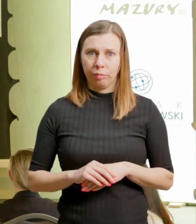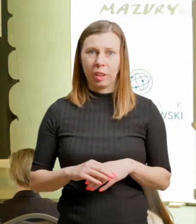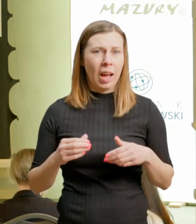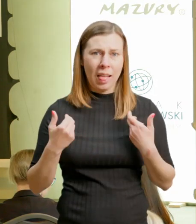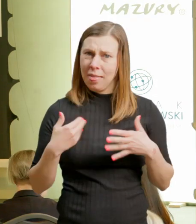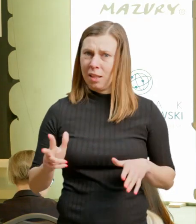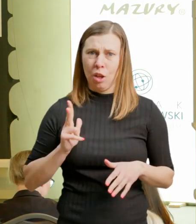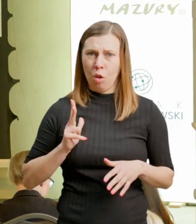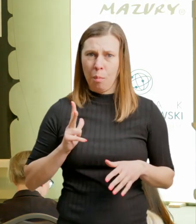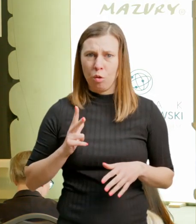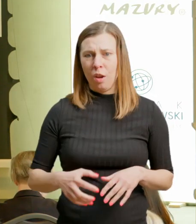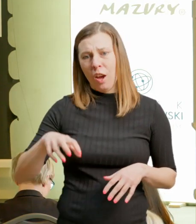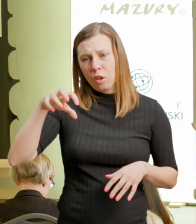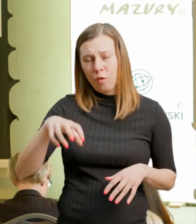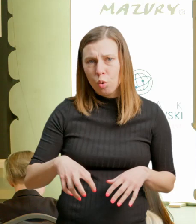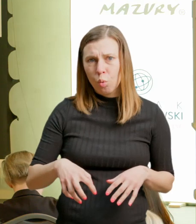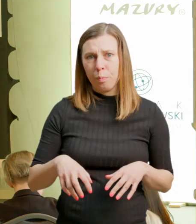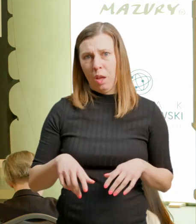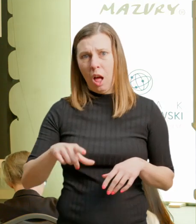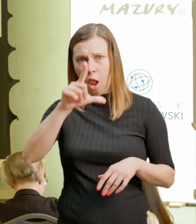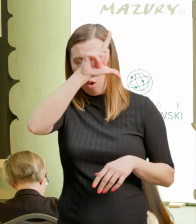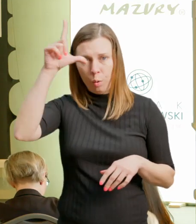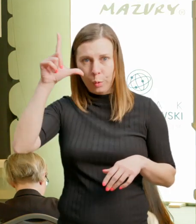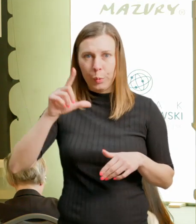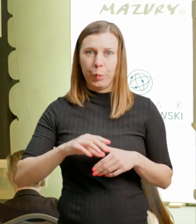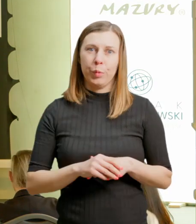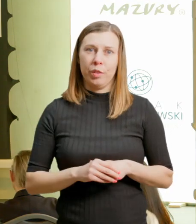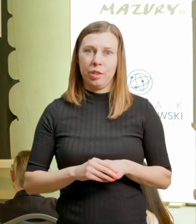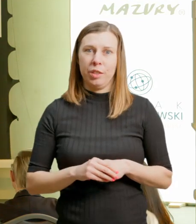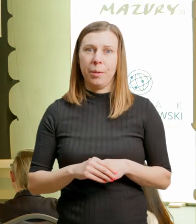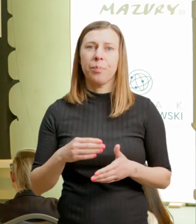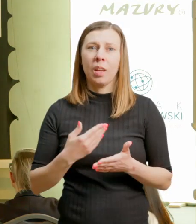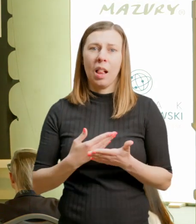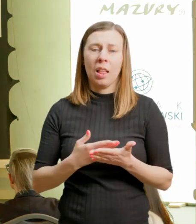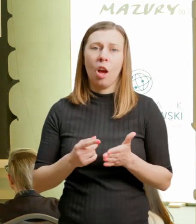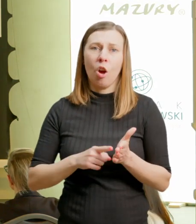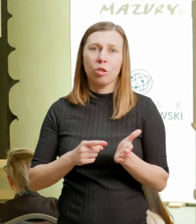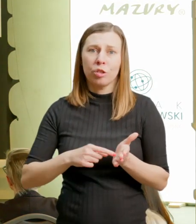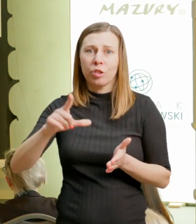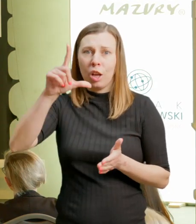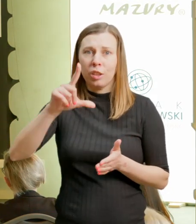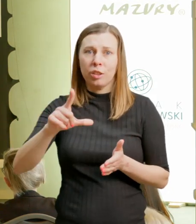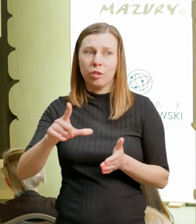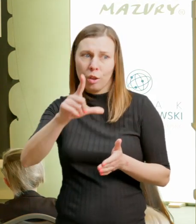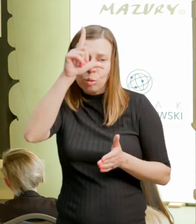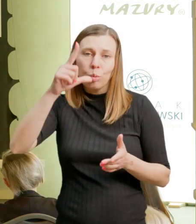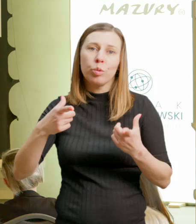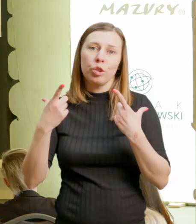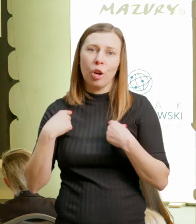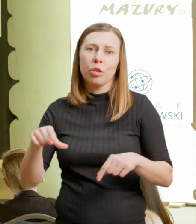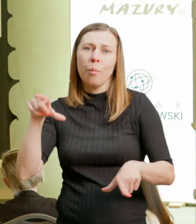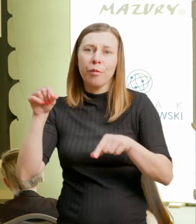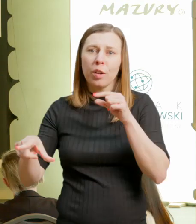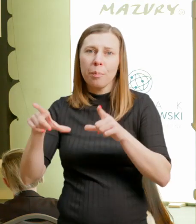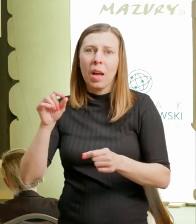gwarantowały odosobnienie, które gwarantowały taki duży komfort osobisty. I